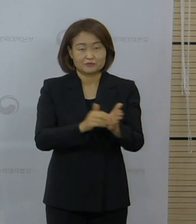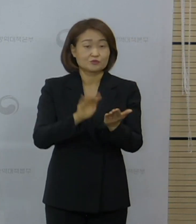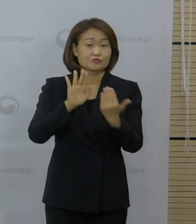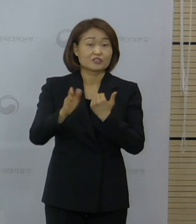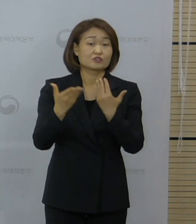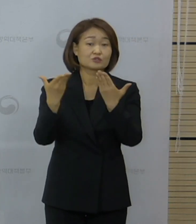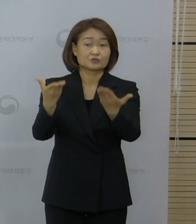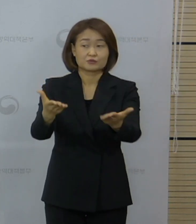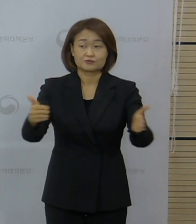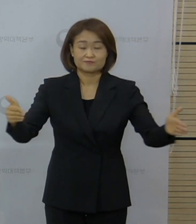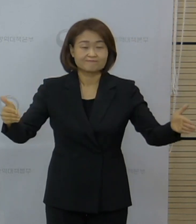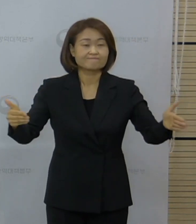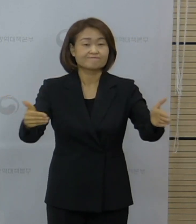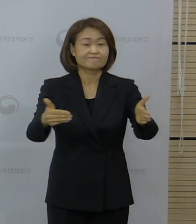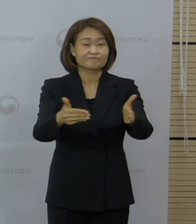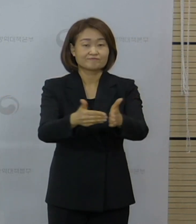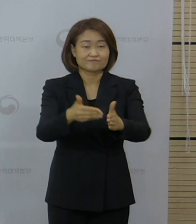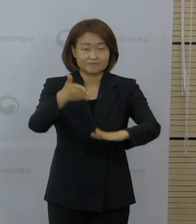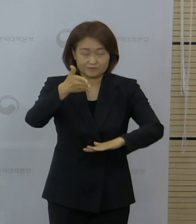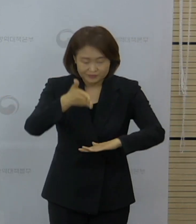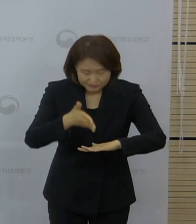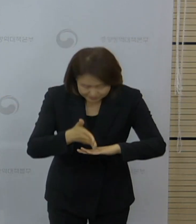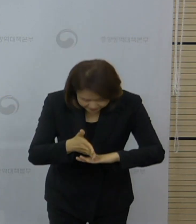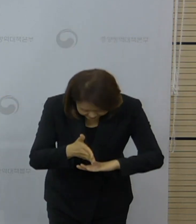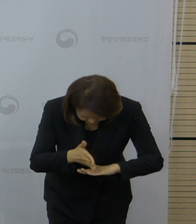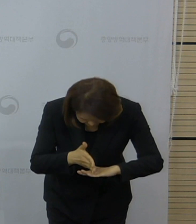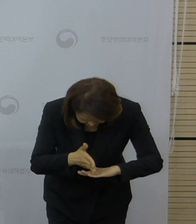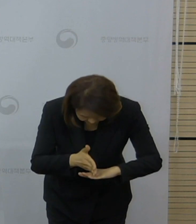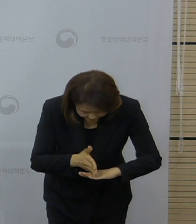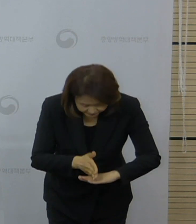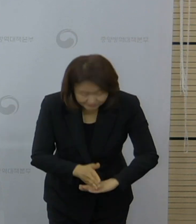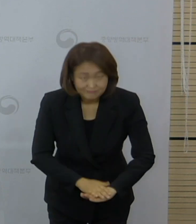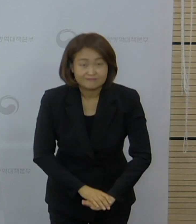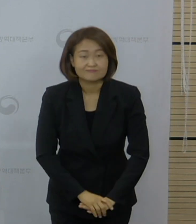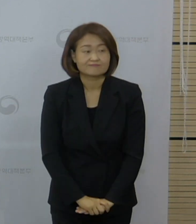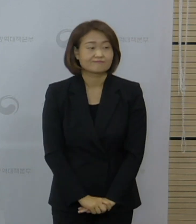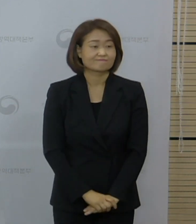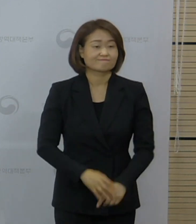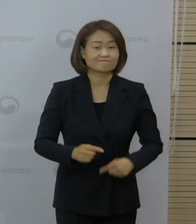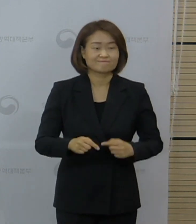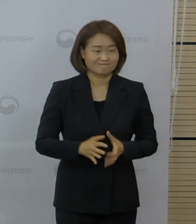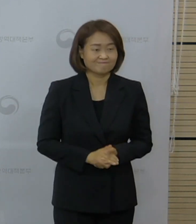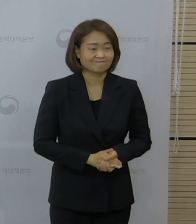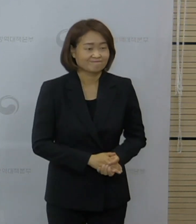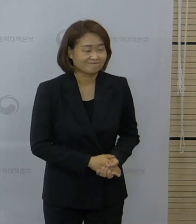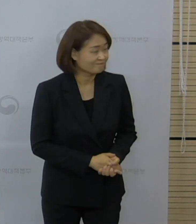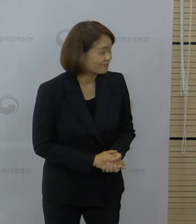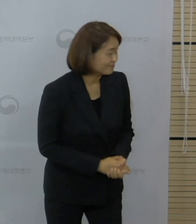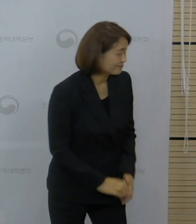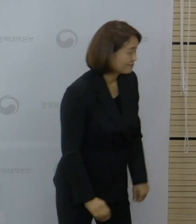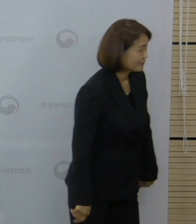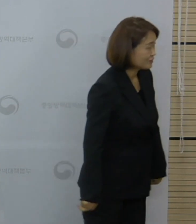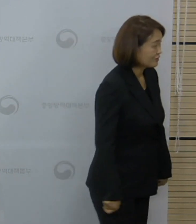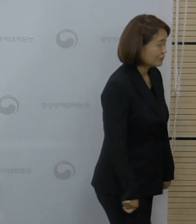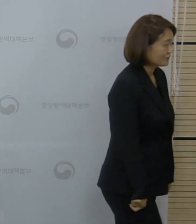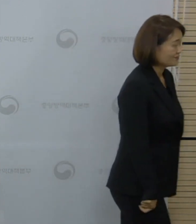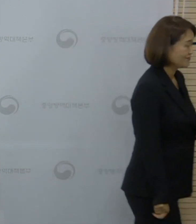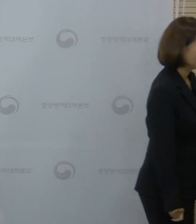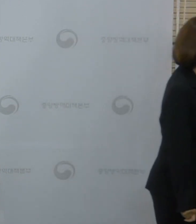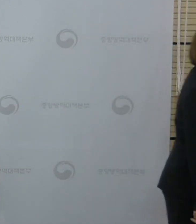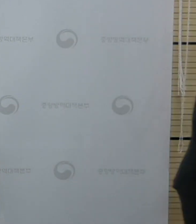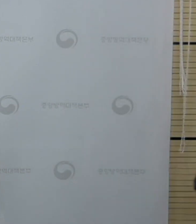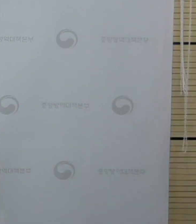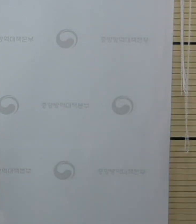정례 브리핑 이상 마치겠습니다. 참여해 주셔서 감사합니다. 오늘 수호통역은 윤남, 또 김동호